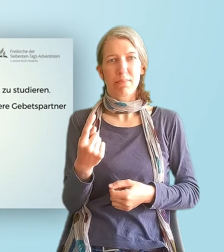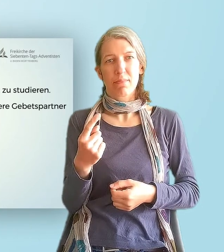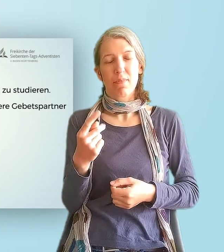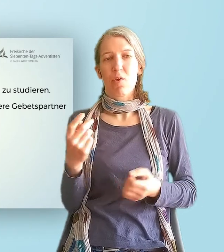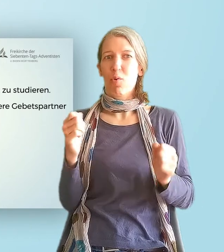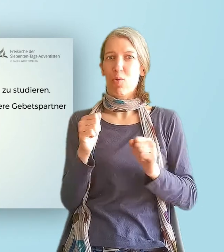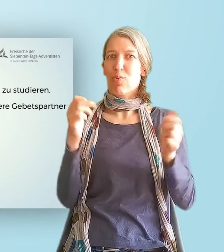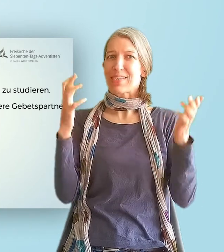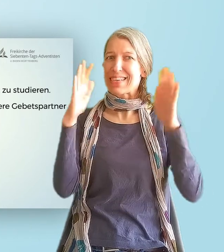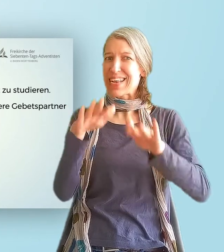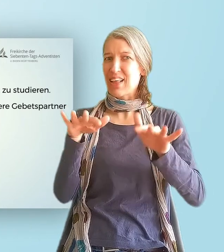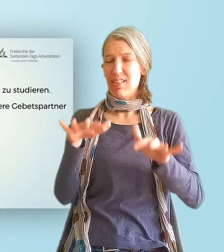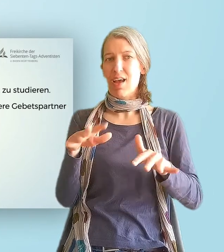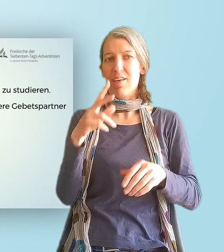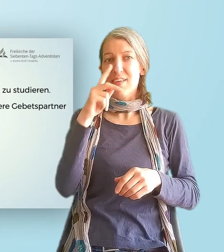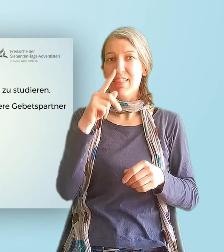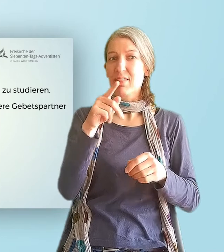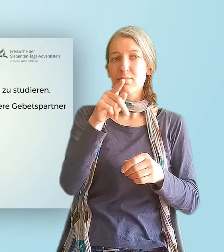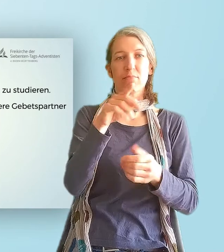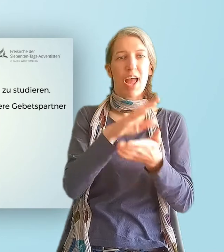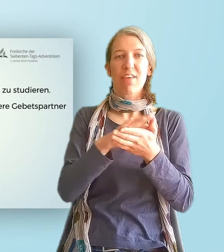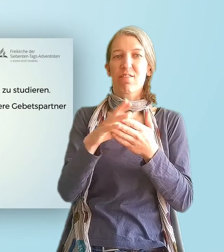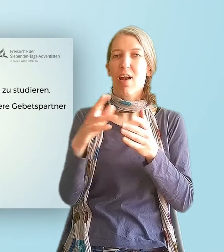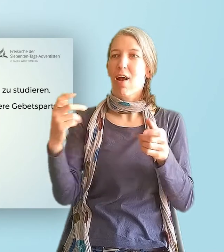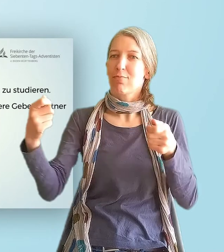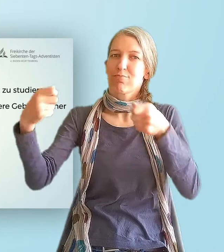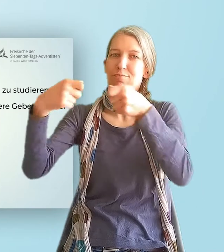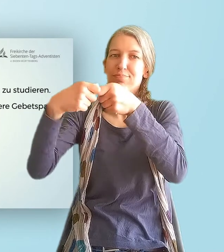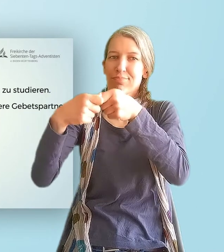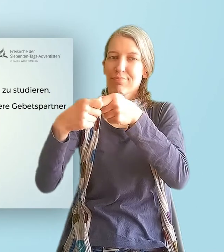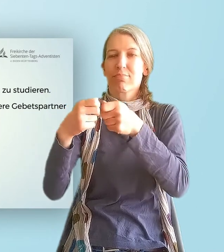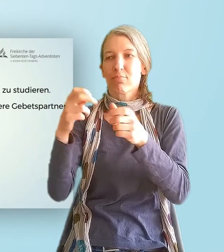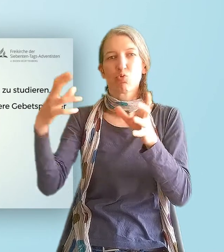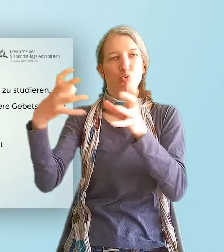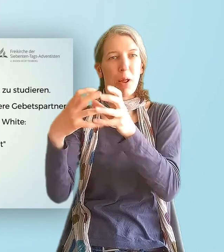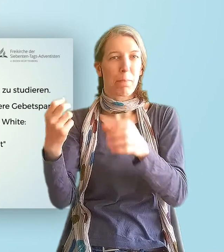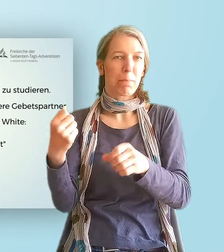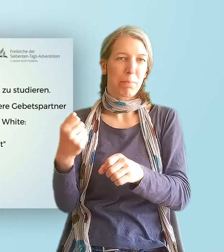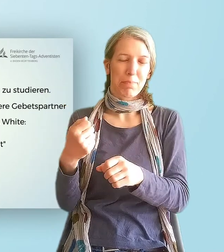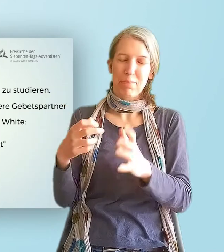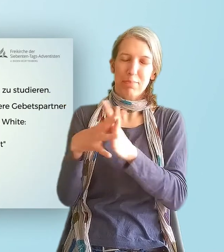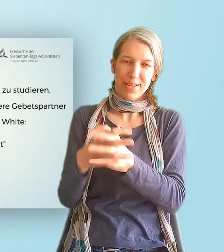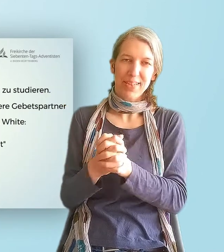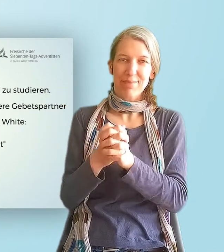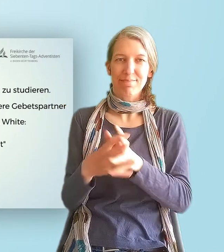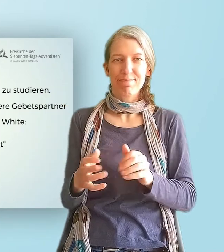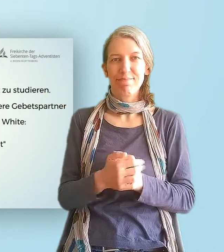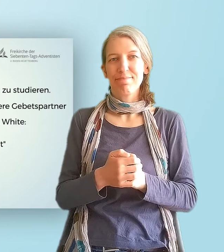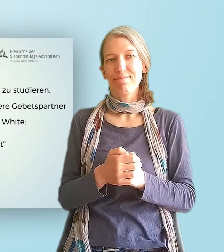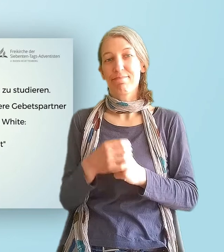Segen, wenn du besonders diese Geschwister anrufst und mit ihnen betest? Möchte ich auch ermutigen, zwei besondere